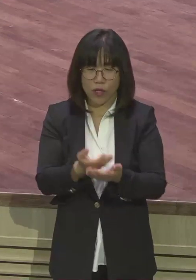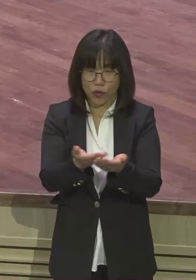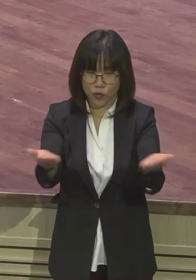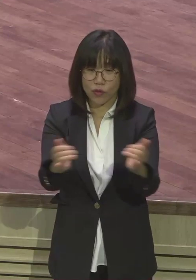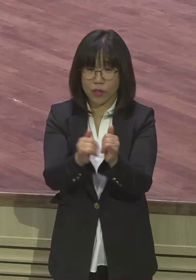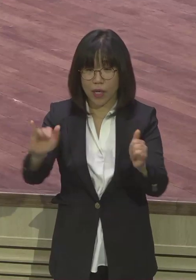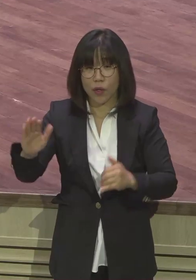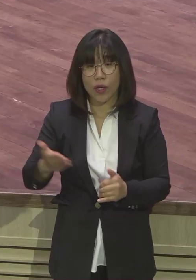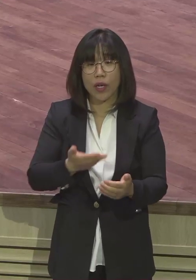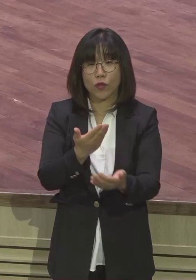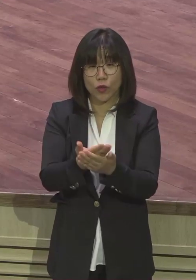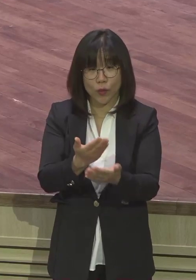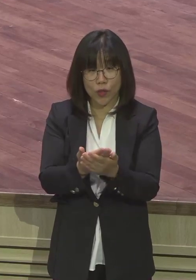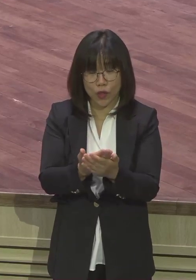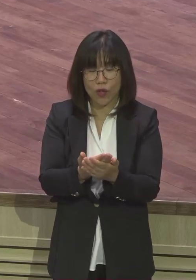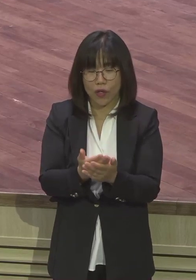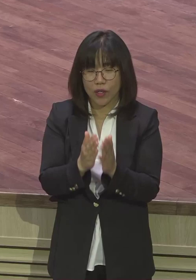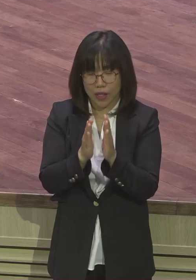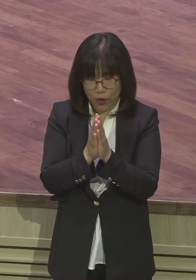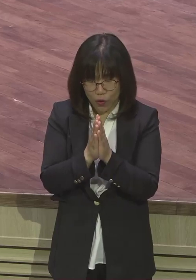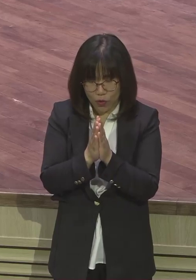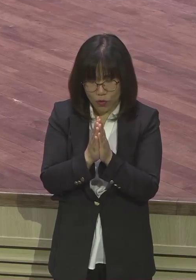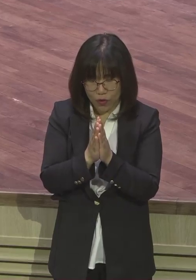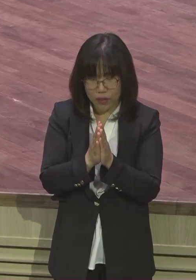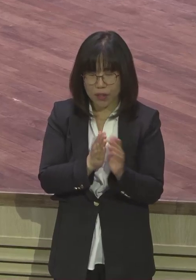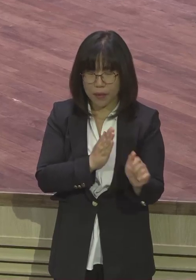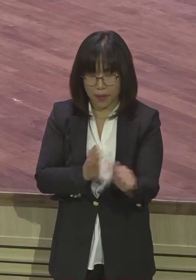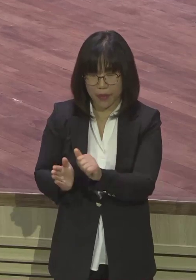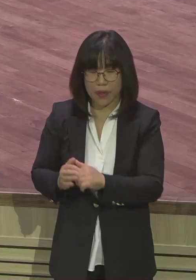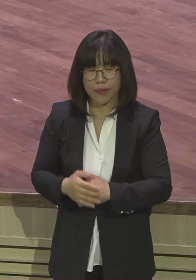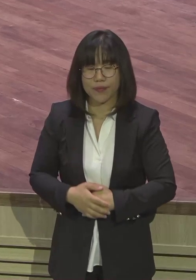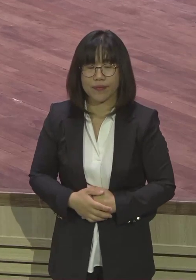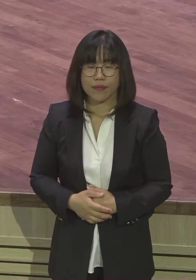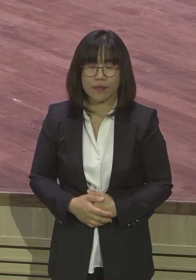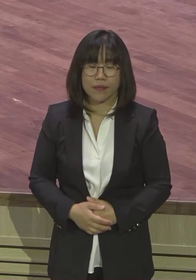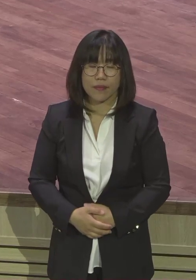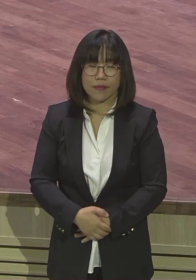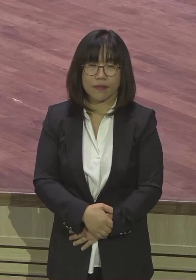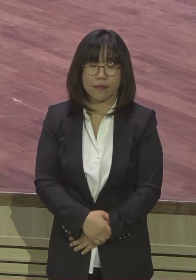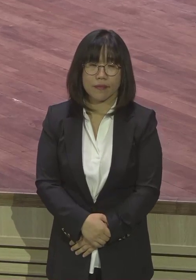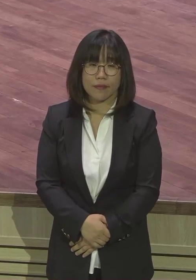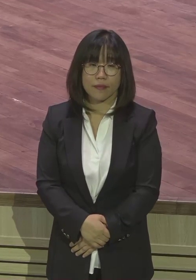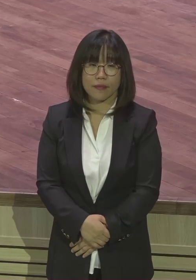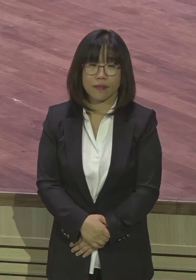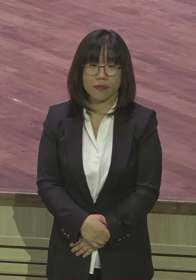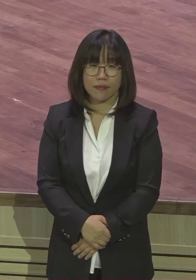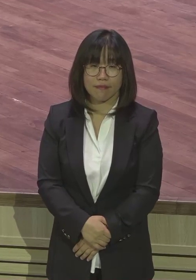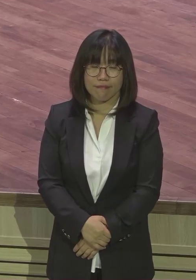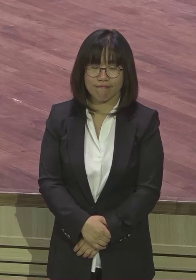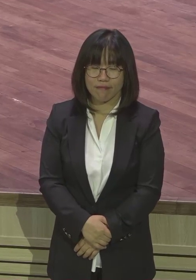주옵사사. 주여 한번 크게 외치기고 가겠습니다. 주여! 사랑해 계십시오. 야곱을 자랑해 보낼다. 사랑해